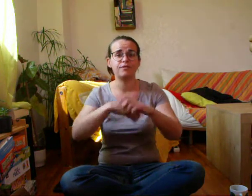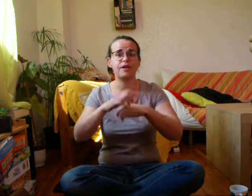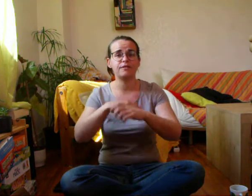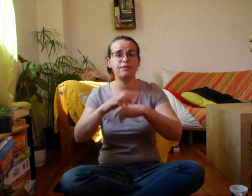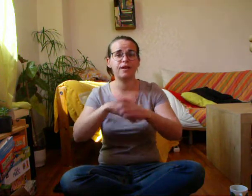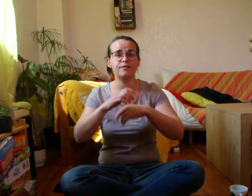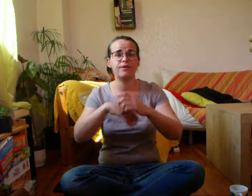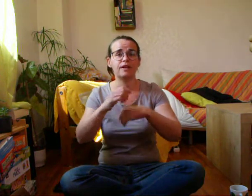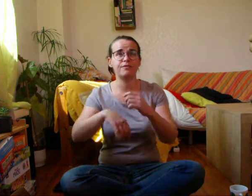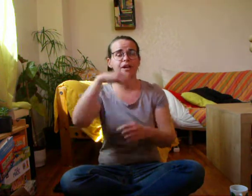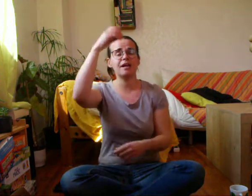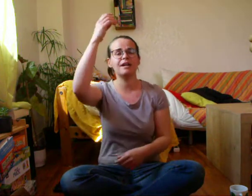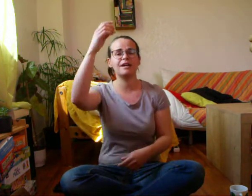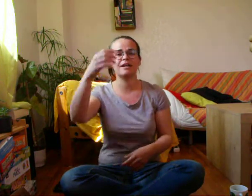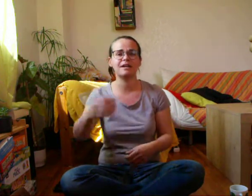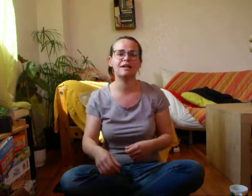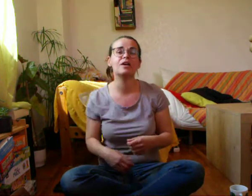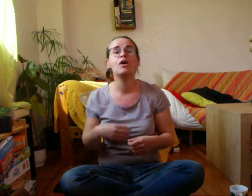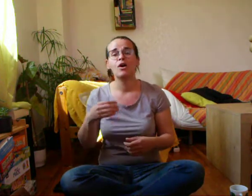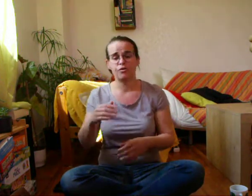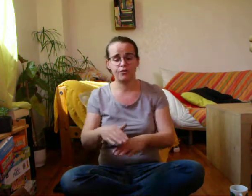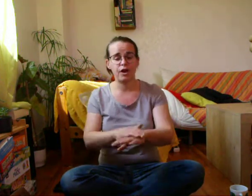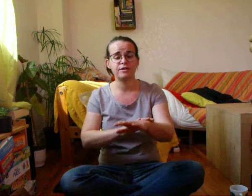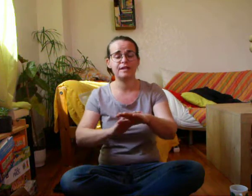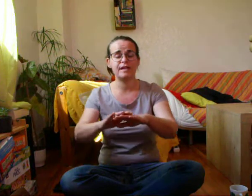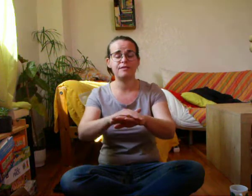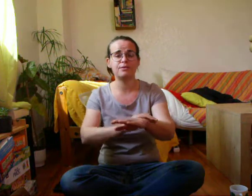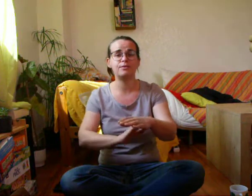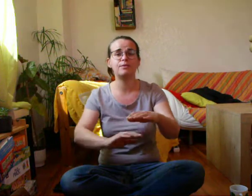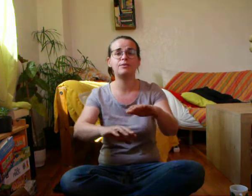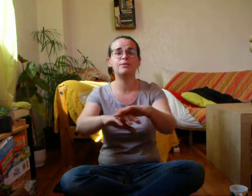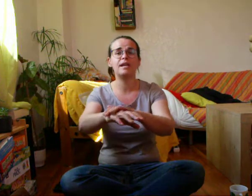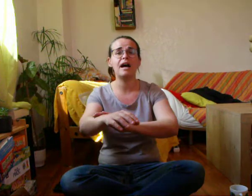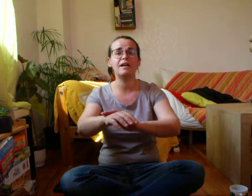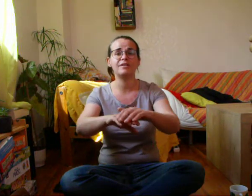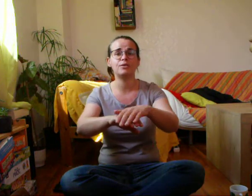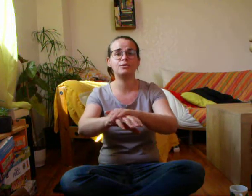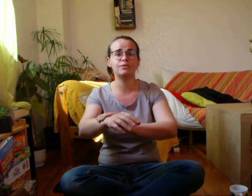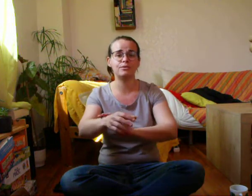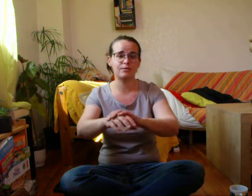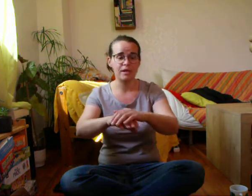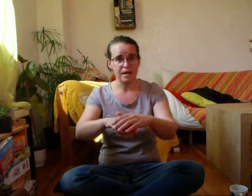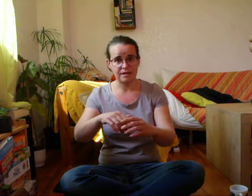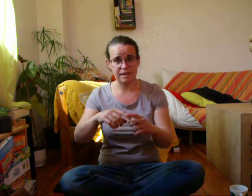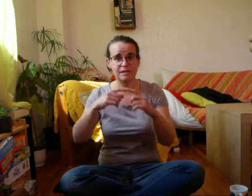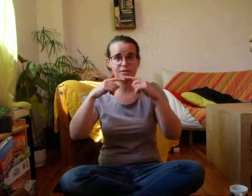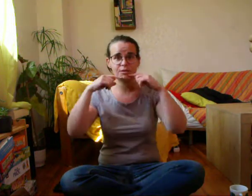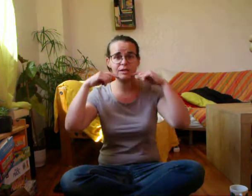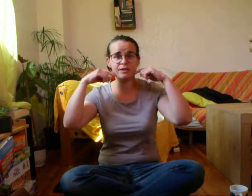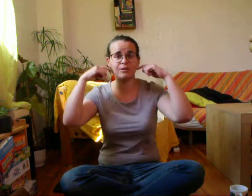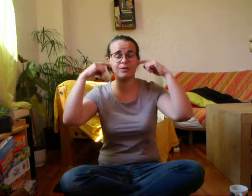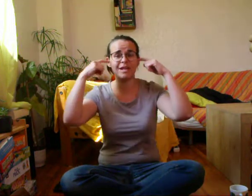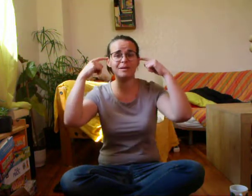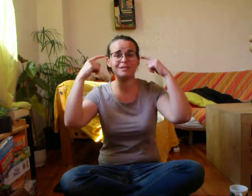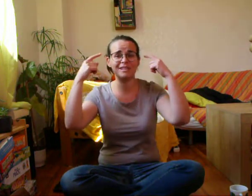plop, plop, plop Protté d'avant, lavé de l'eau Qu'ils sont mignons, les petits